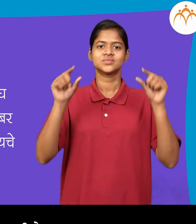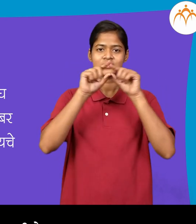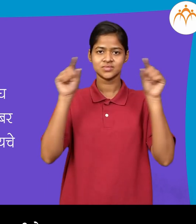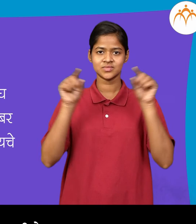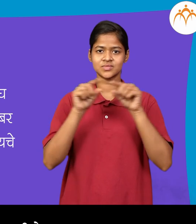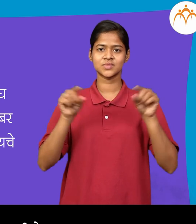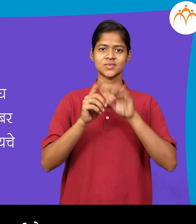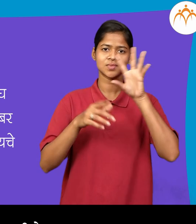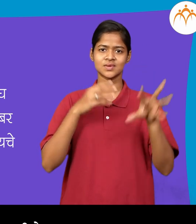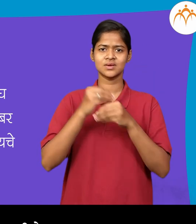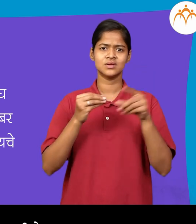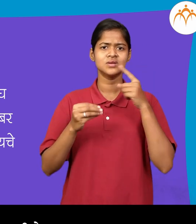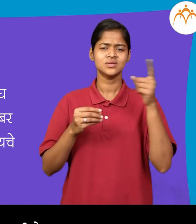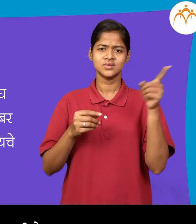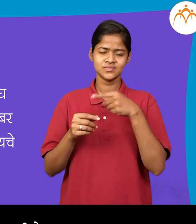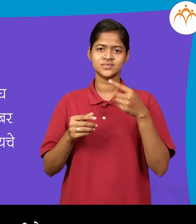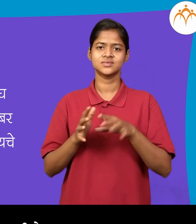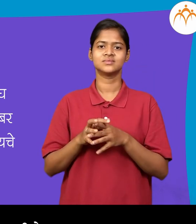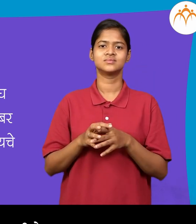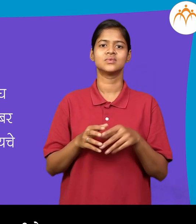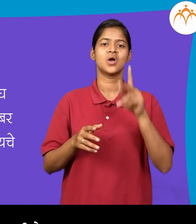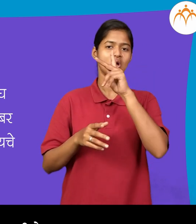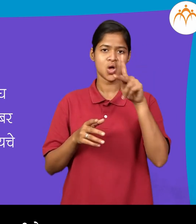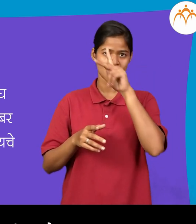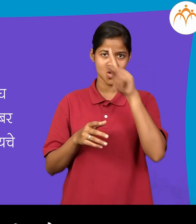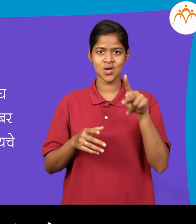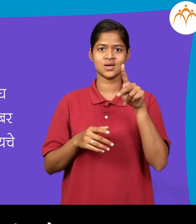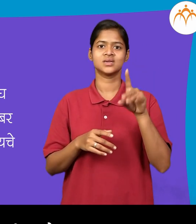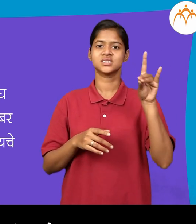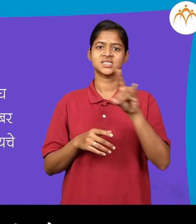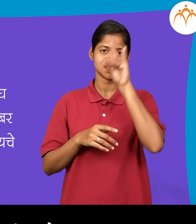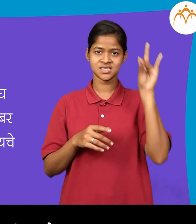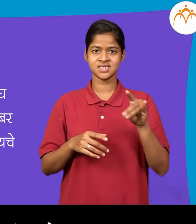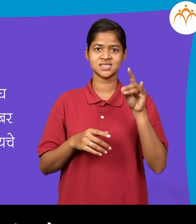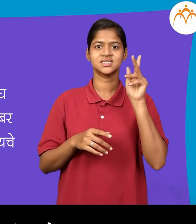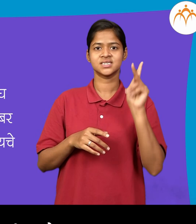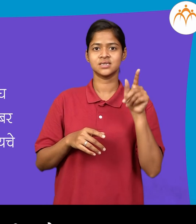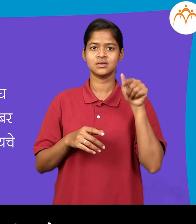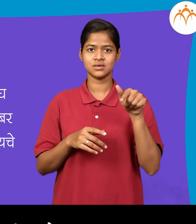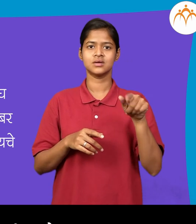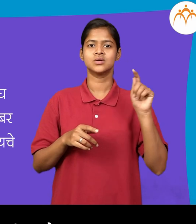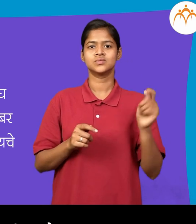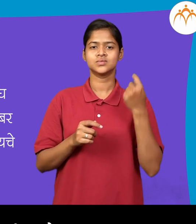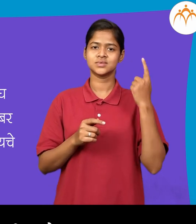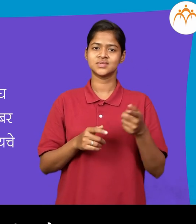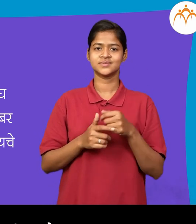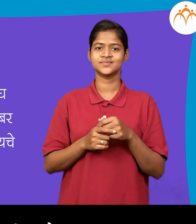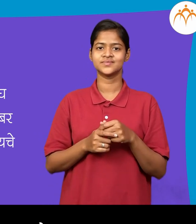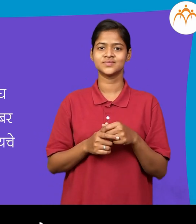त्या खाली रेग मारा कौशिकला आज सुट्टी आहे, तो